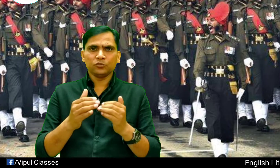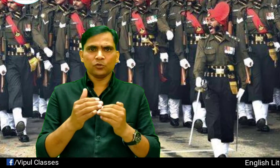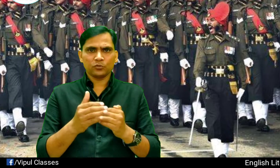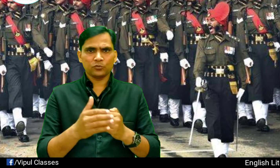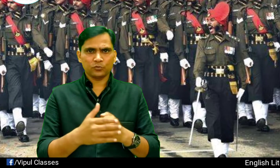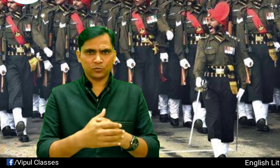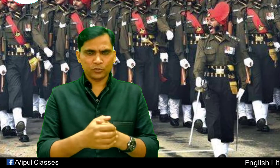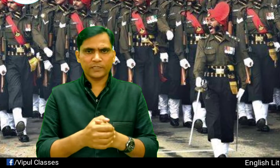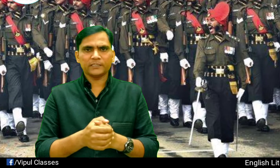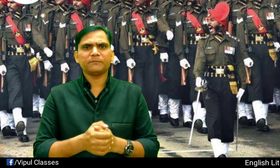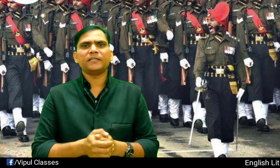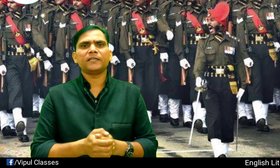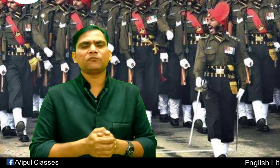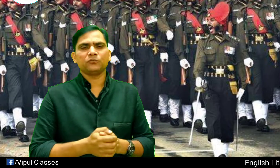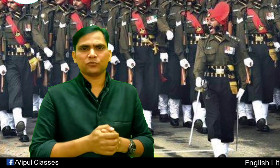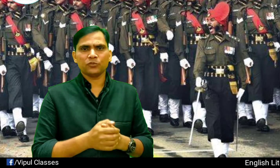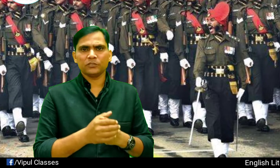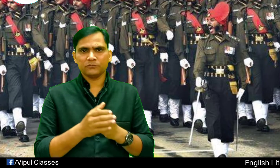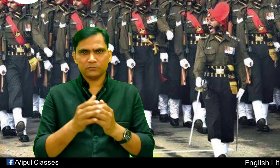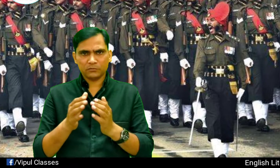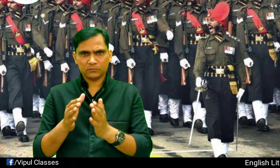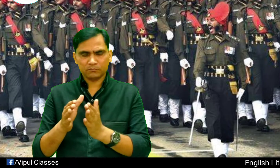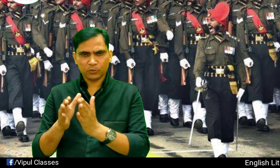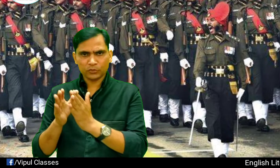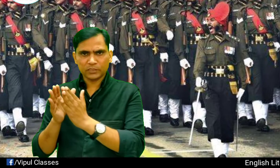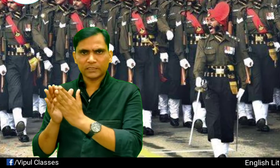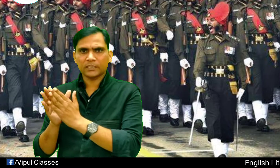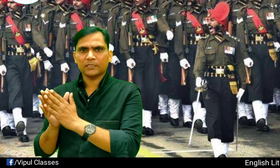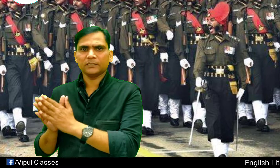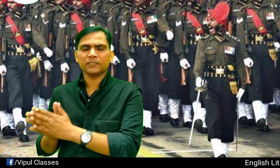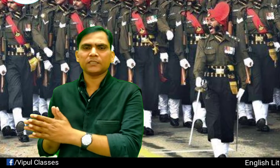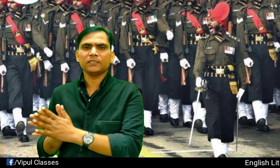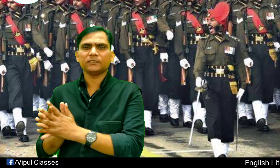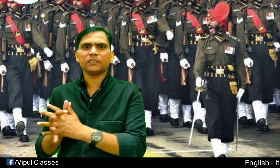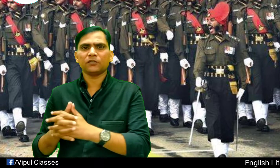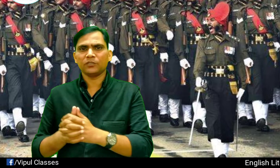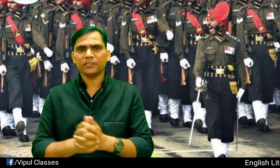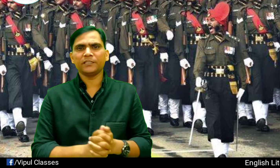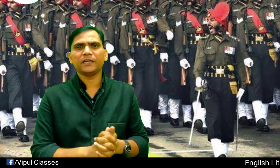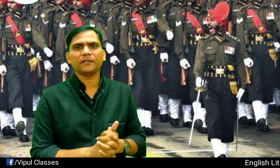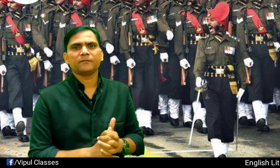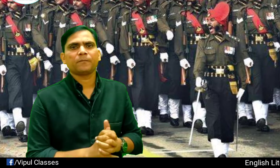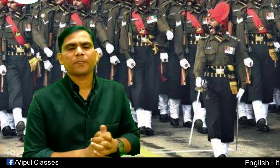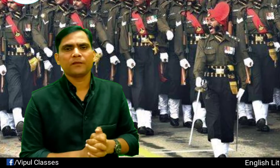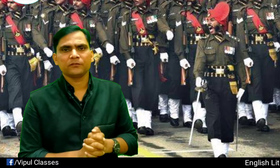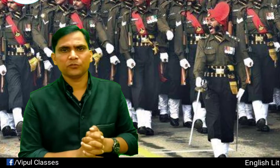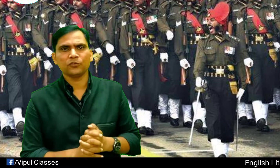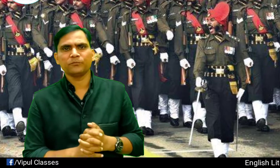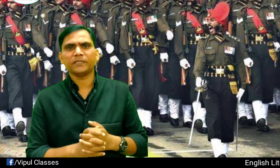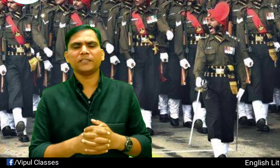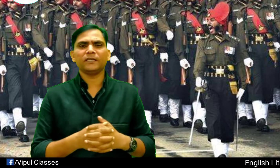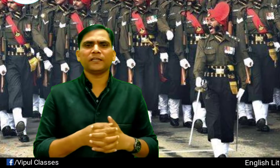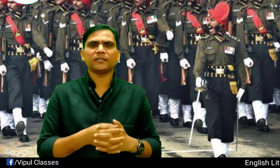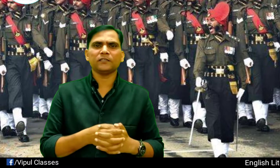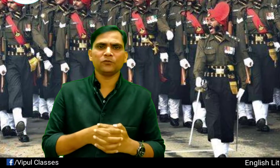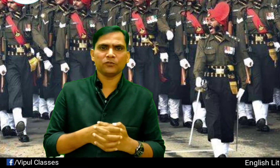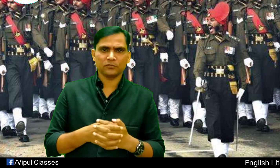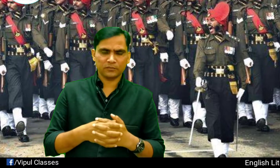जो कुर्ग रेज़्िमेंट है उसको बहुत ज़्यादा अच्छे तरीके से डेकोरेटिड है तो मैं यह नहीं कहता है कि और